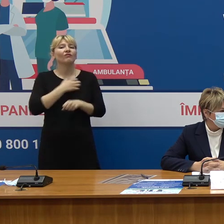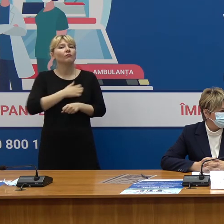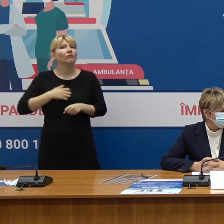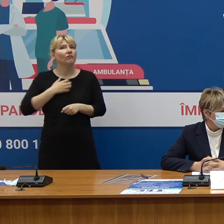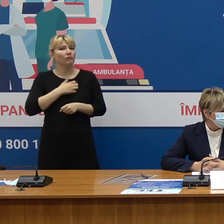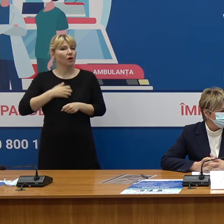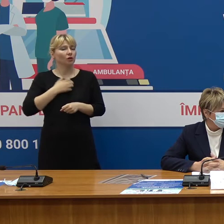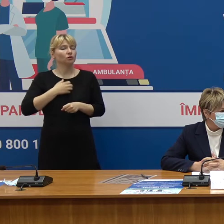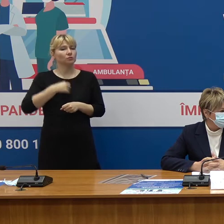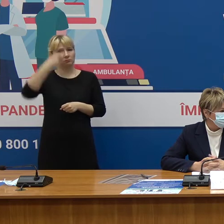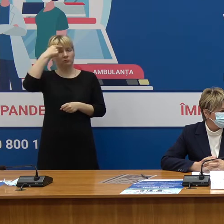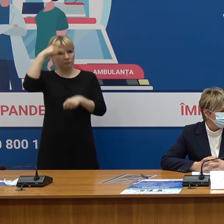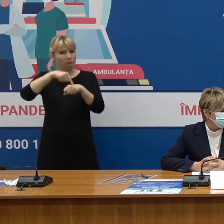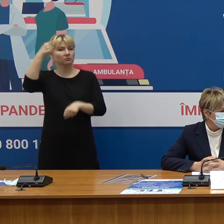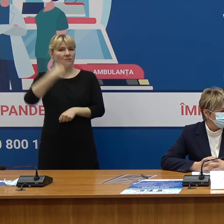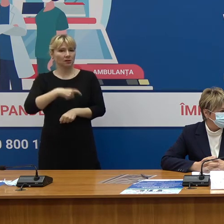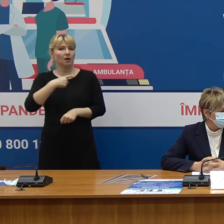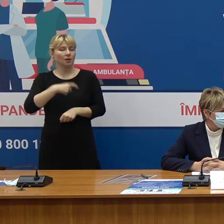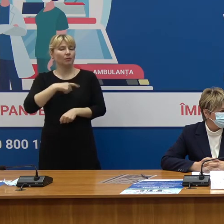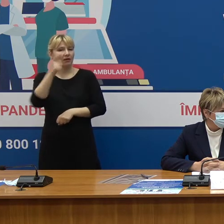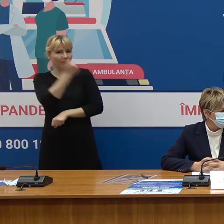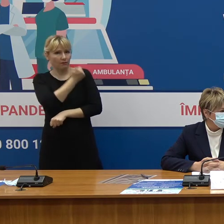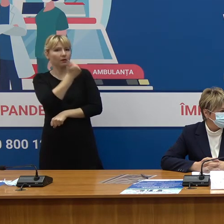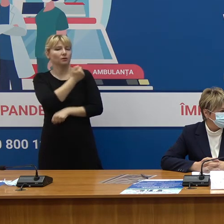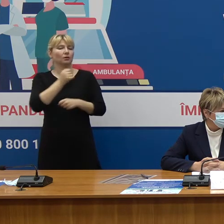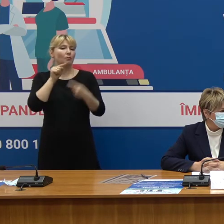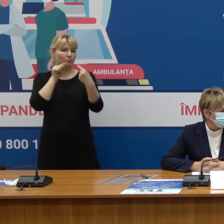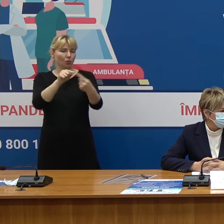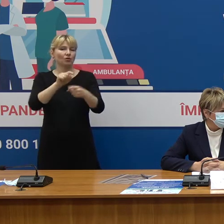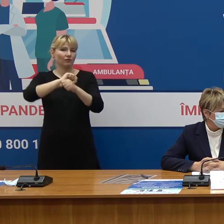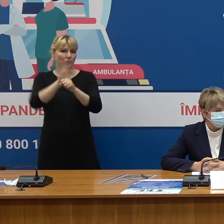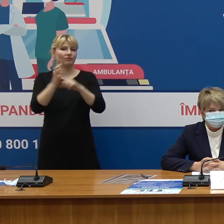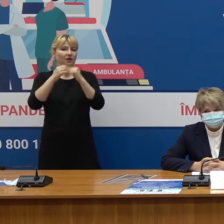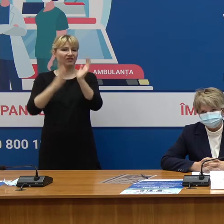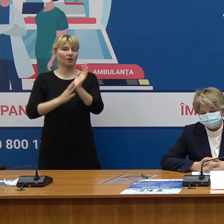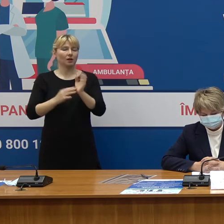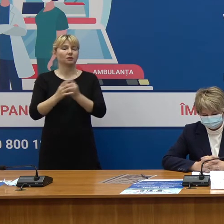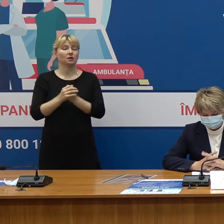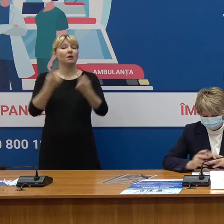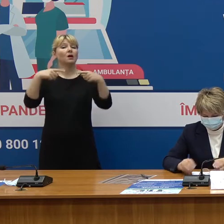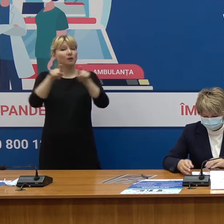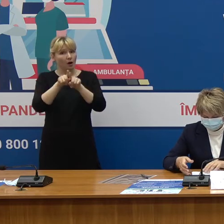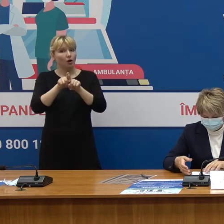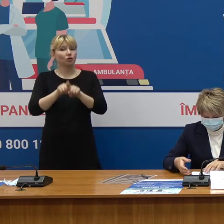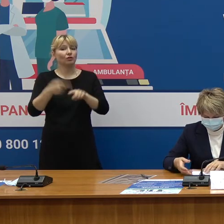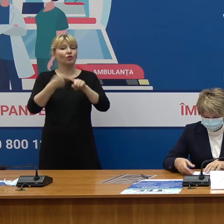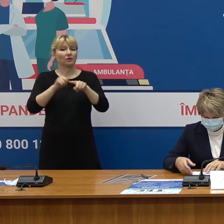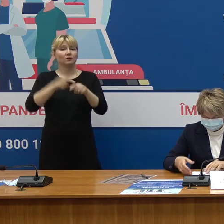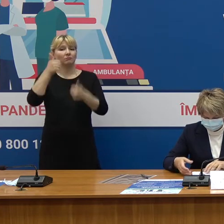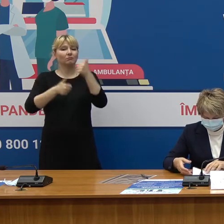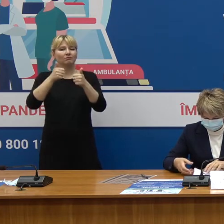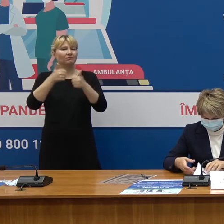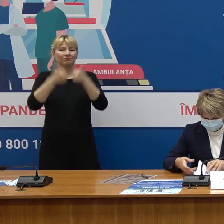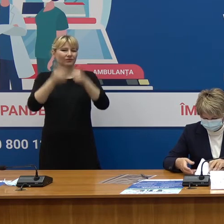în creșterea conștientizării importanței vaccinării împotriva COVID-19. De asemenea, astfel de maratoane și